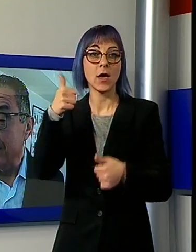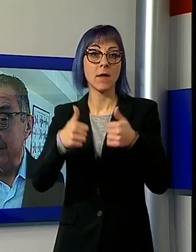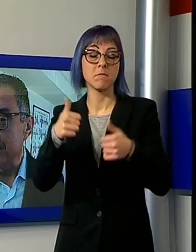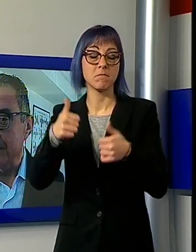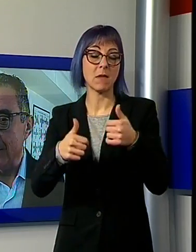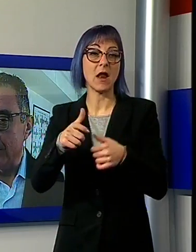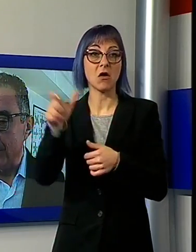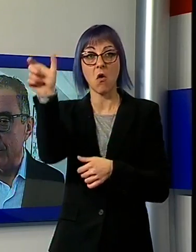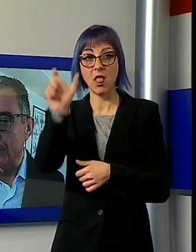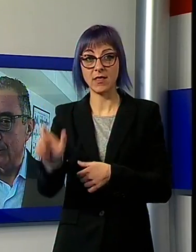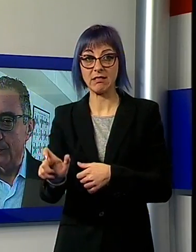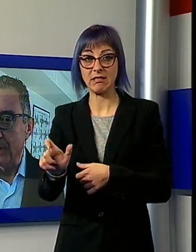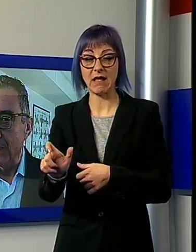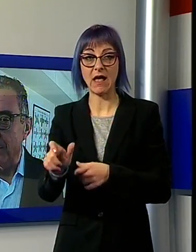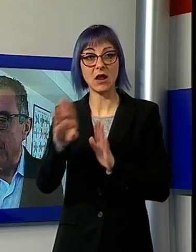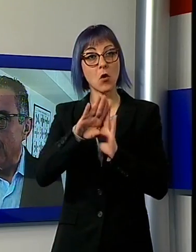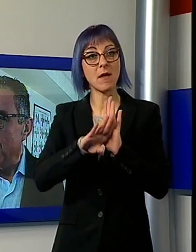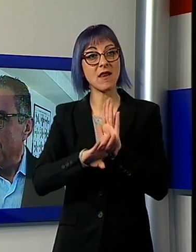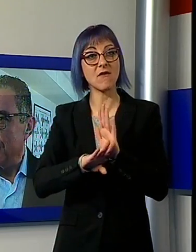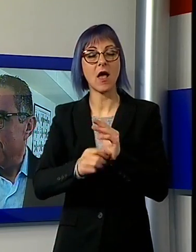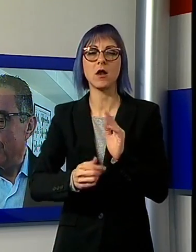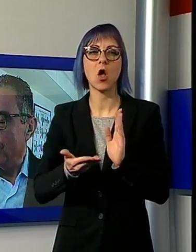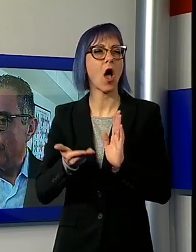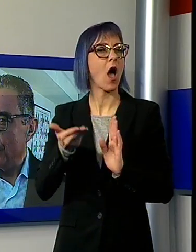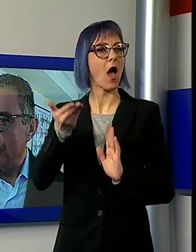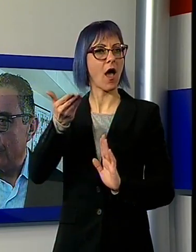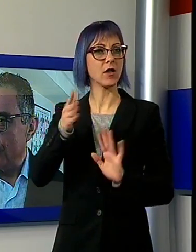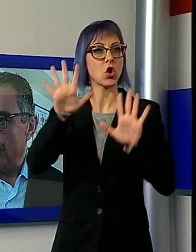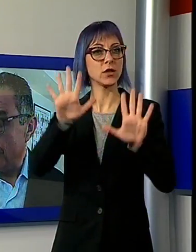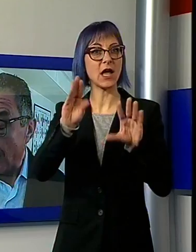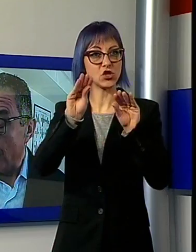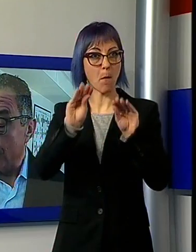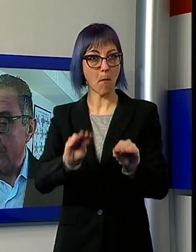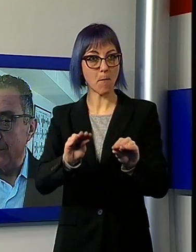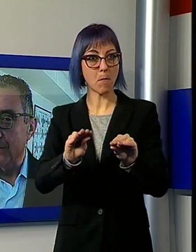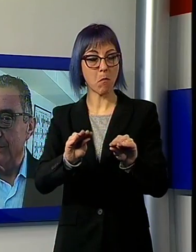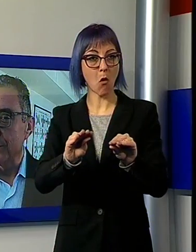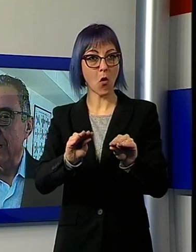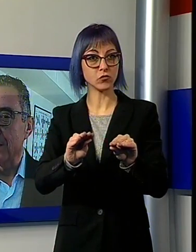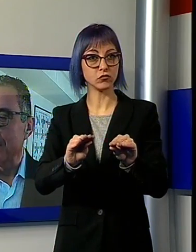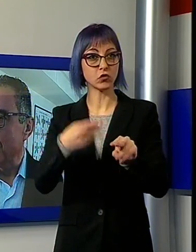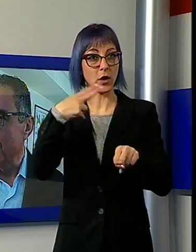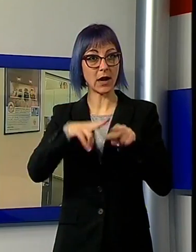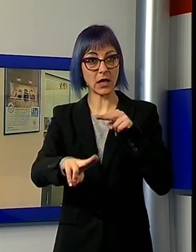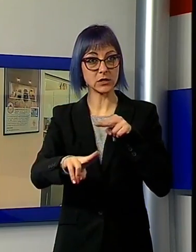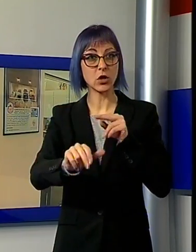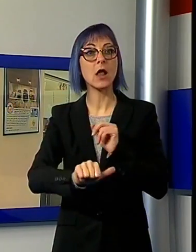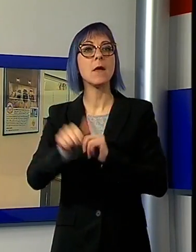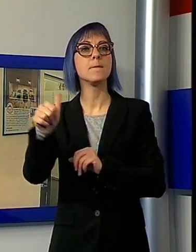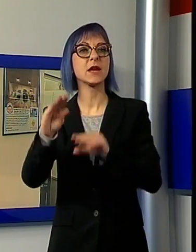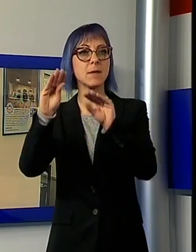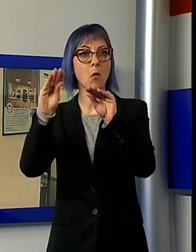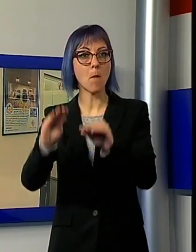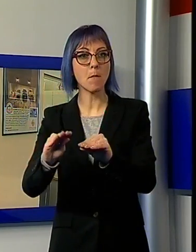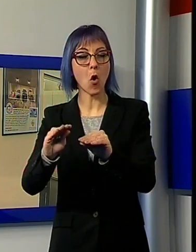livelli altissimi. Siamo il decimo Automobile Club per numero di soci appunto a livello nazionale, siamo il primo per soci